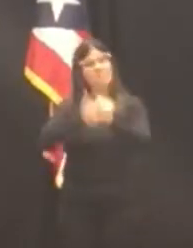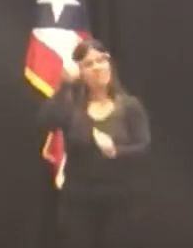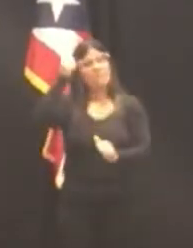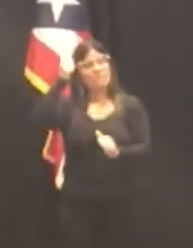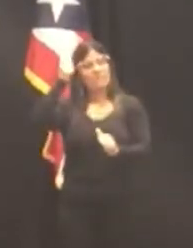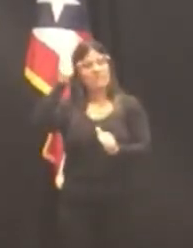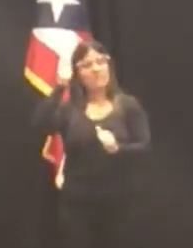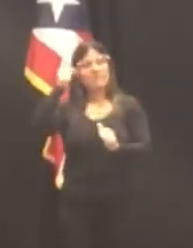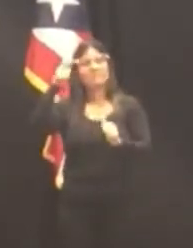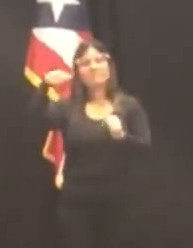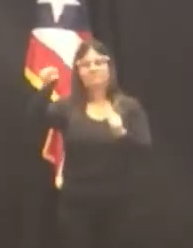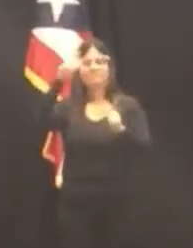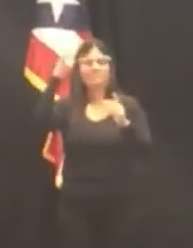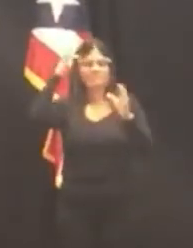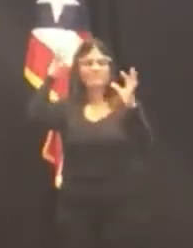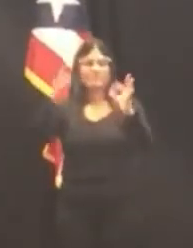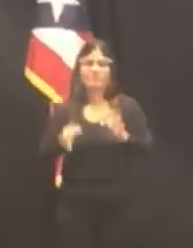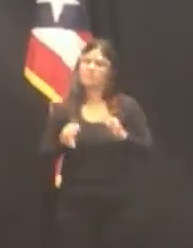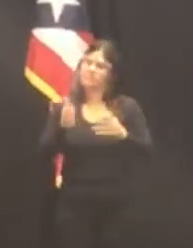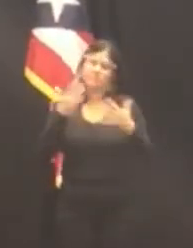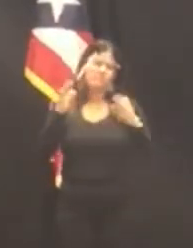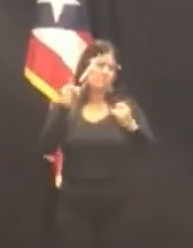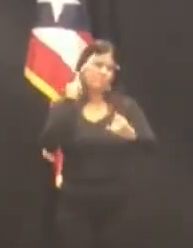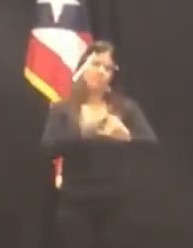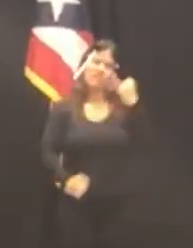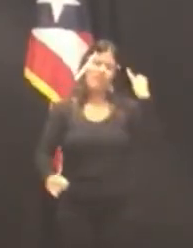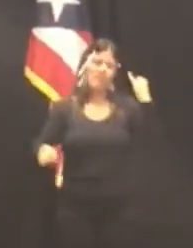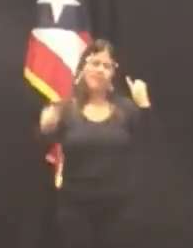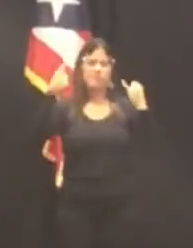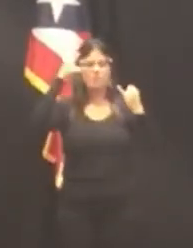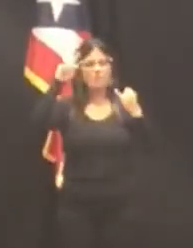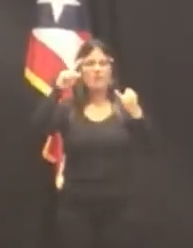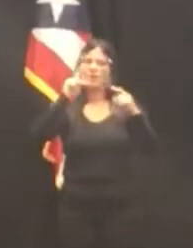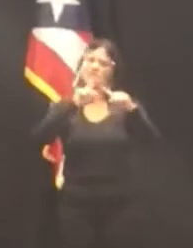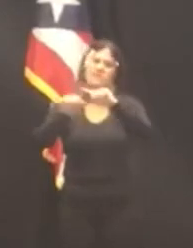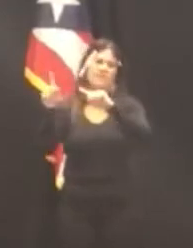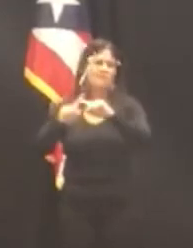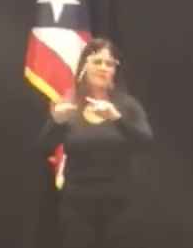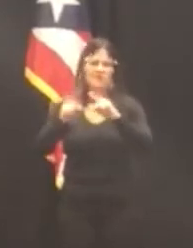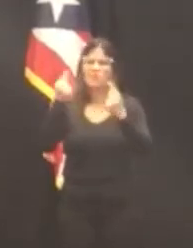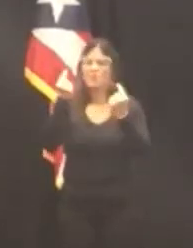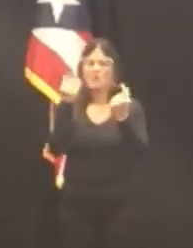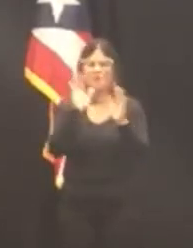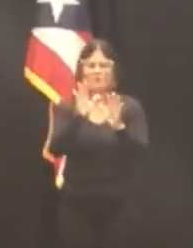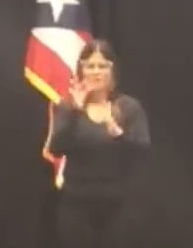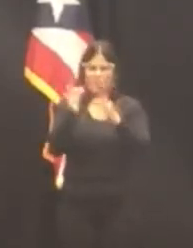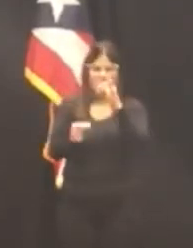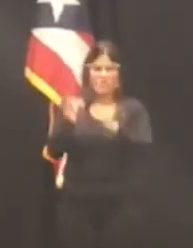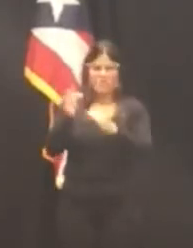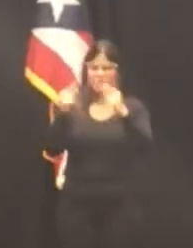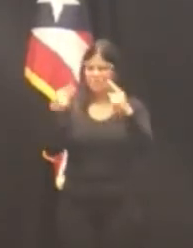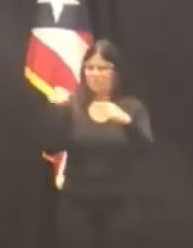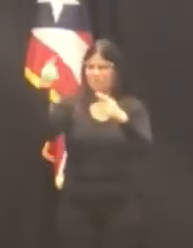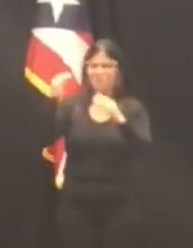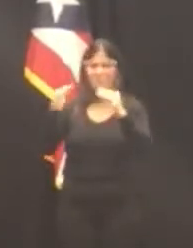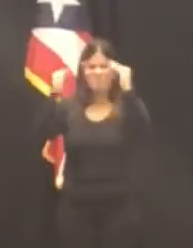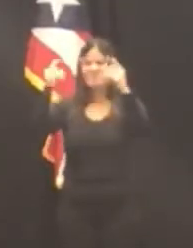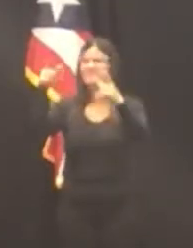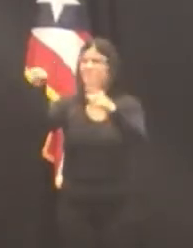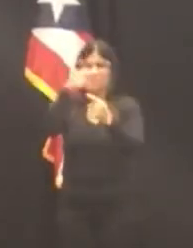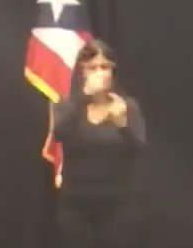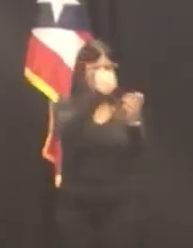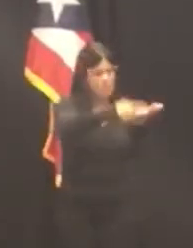han sido finales y firmes para las partes debido a que el Tribunal Supremo ha determinado y no han